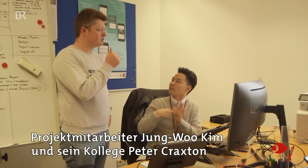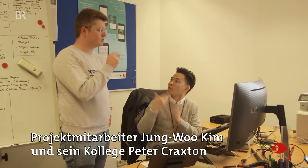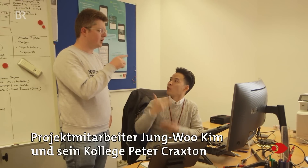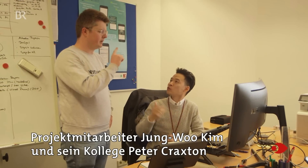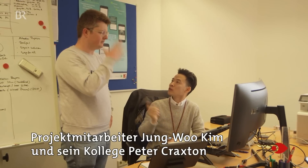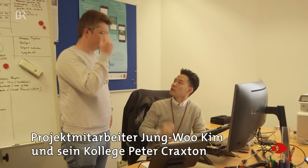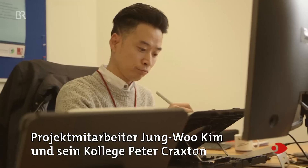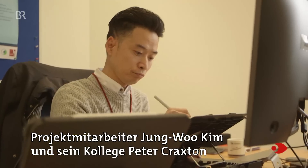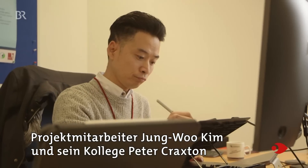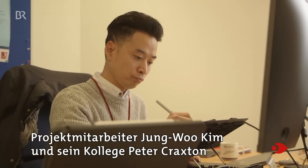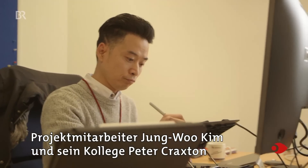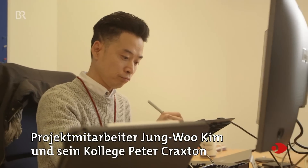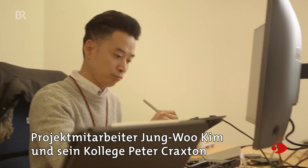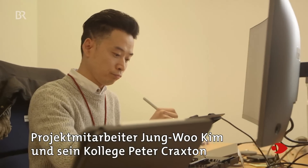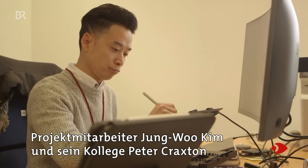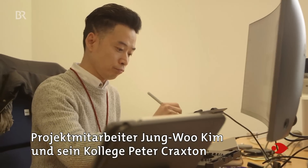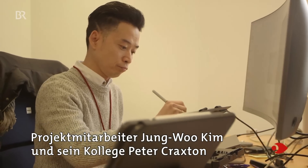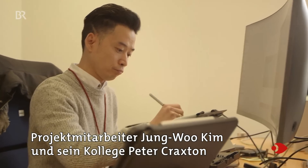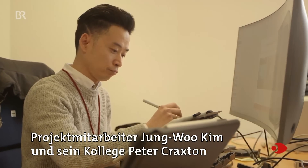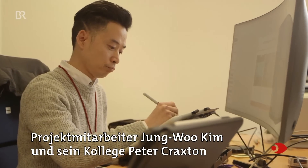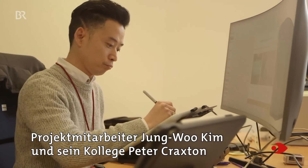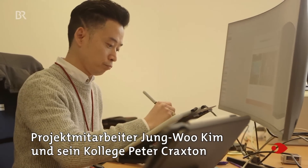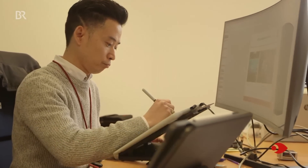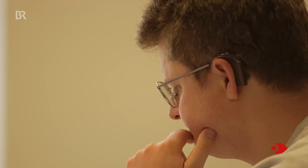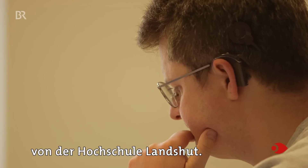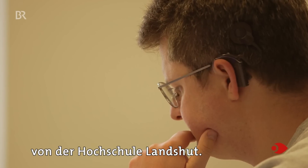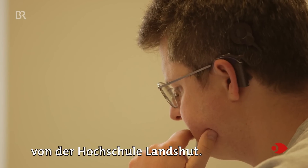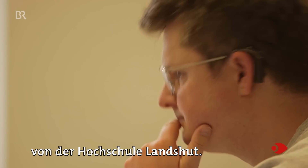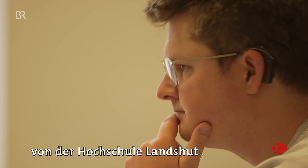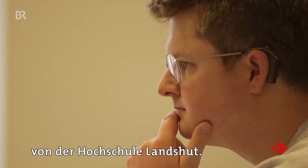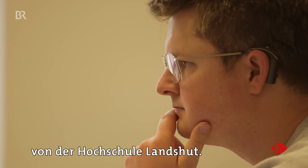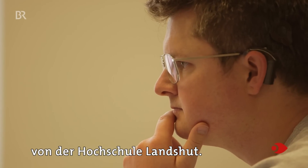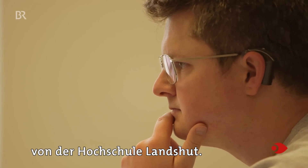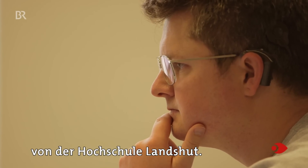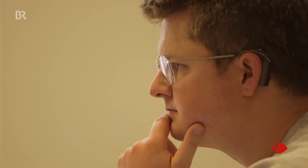Projektmitarbeiter Jungwoo Kim und sein Kollege Peter Craxton von der Hochschule Landshut.